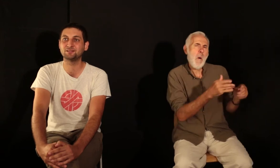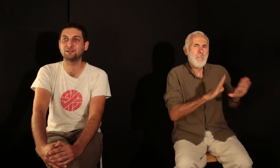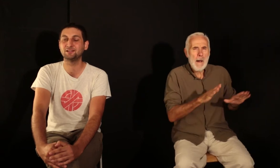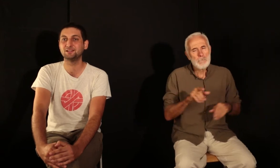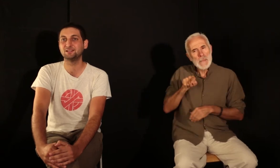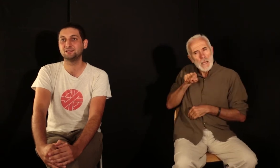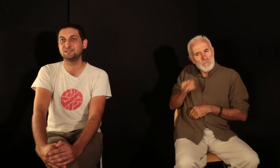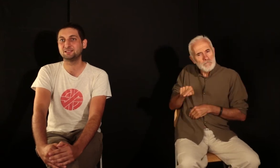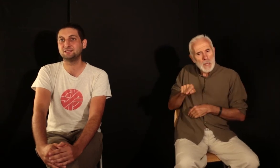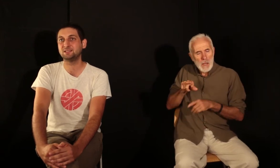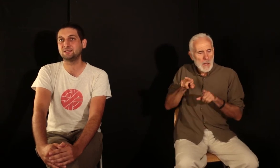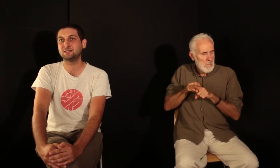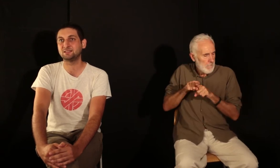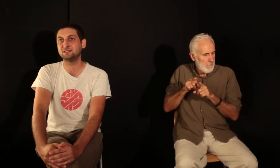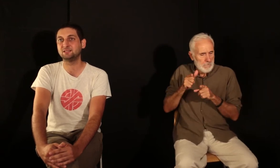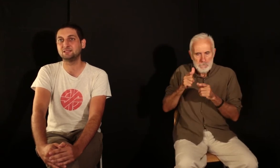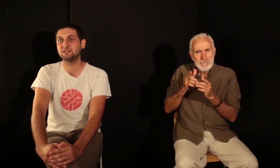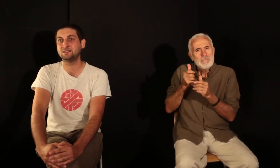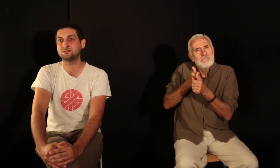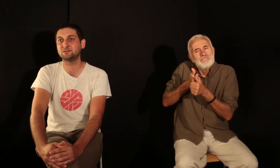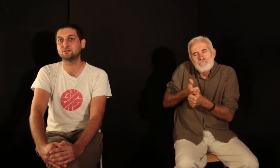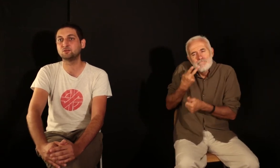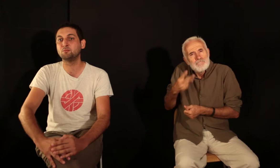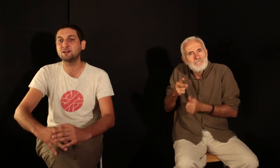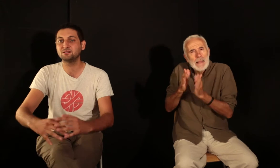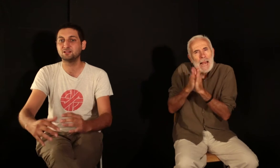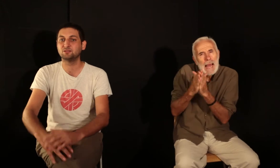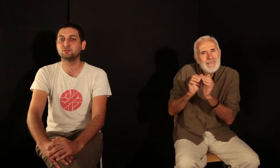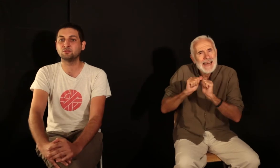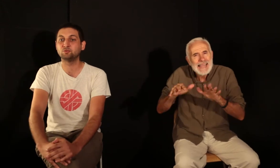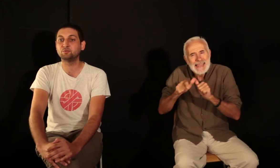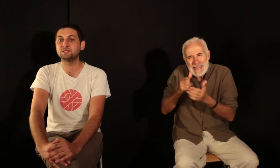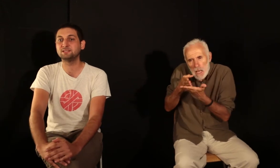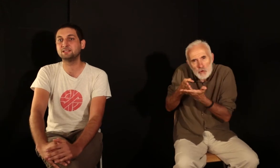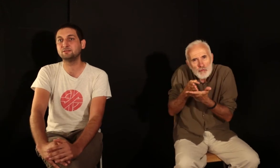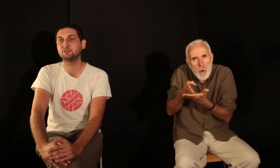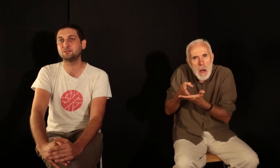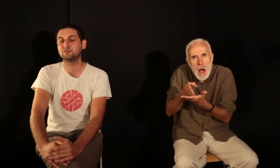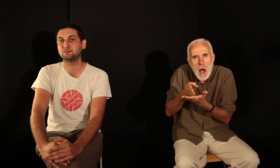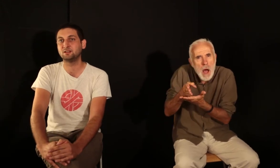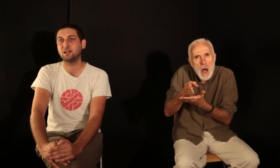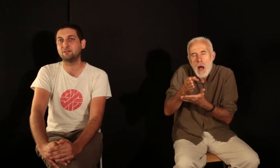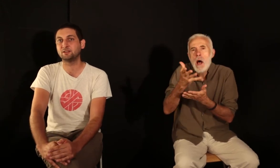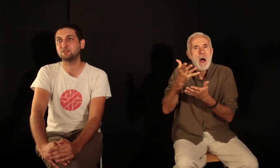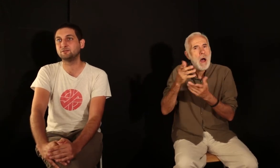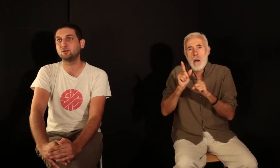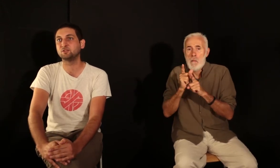qui est commun, proposer des livres avec des formes